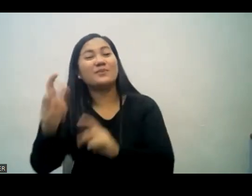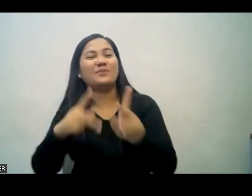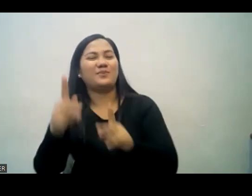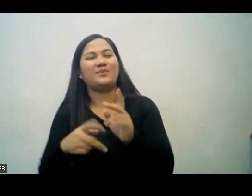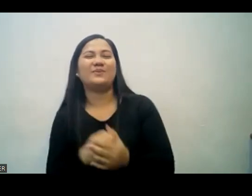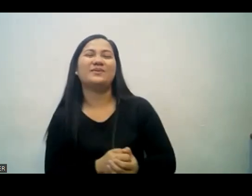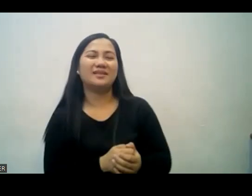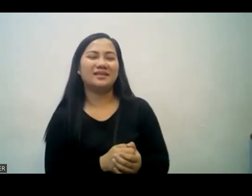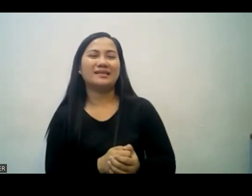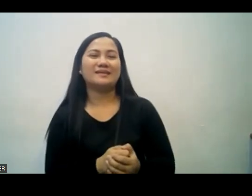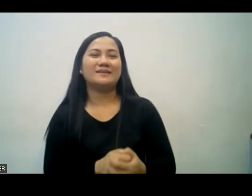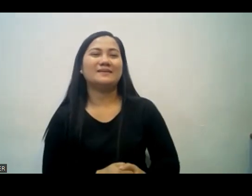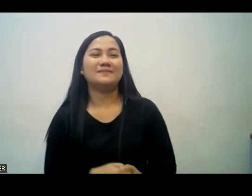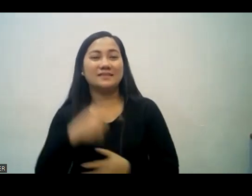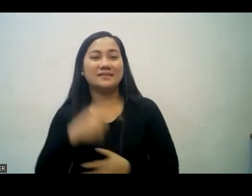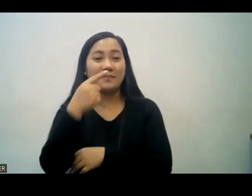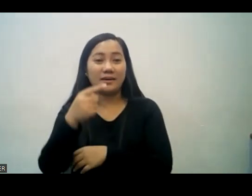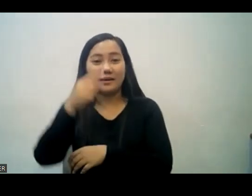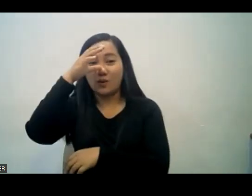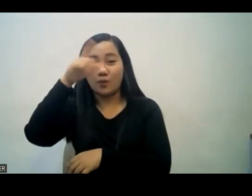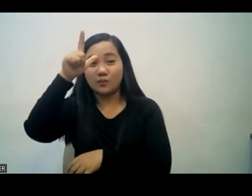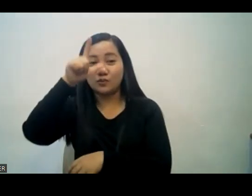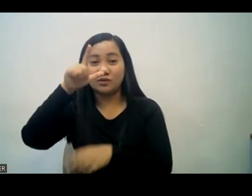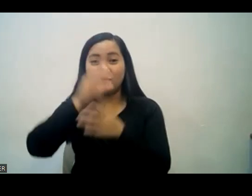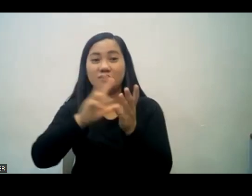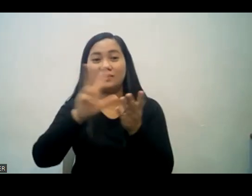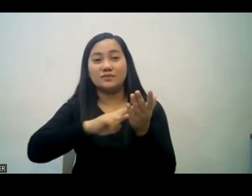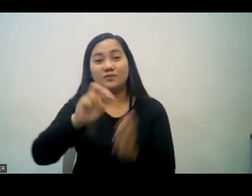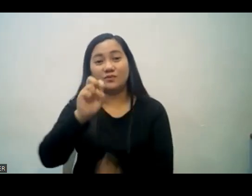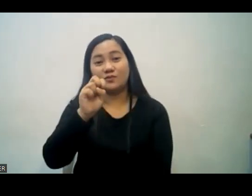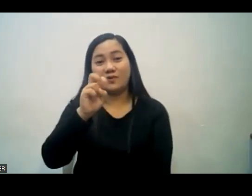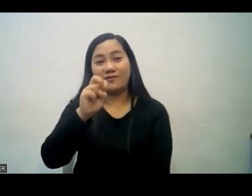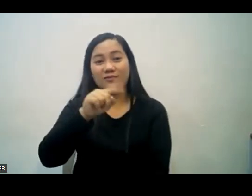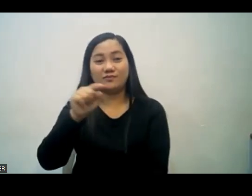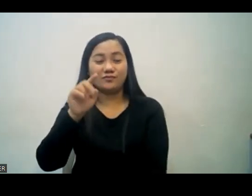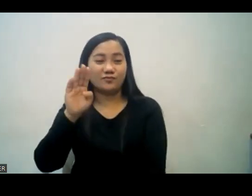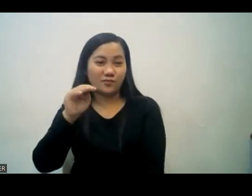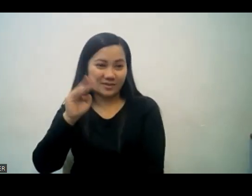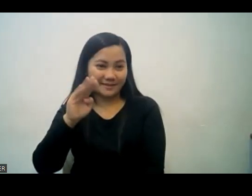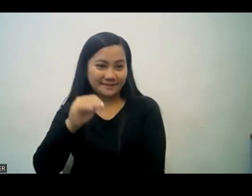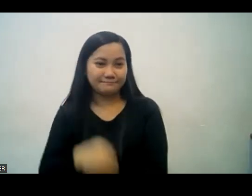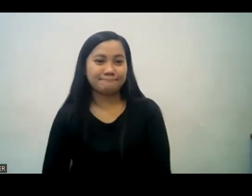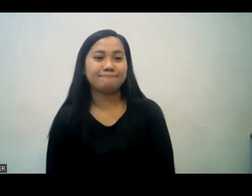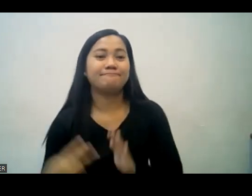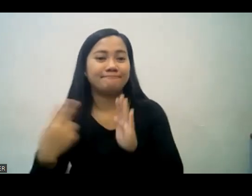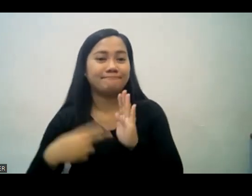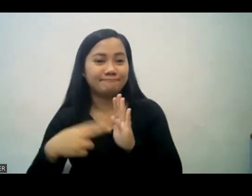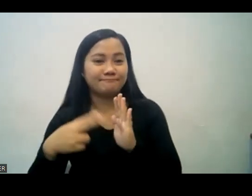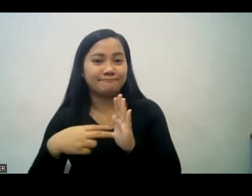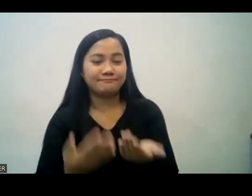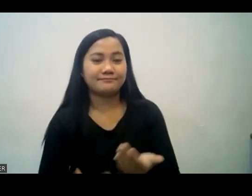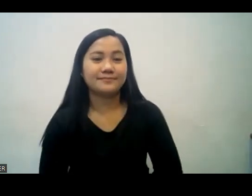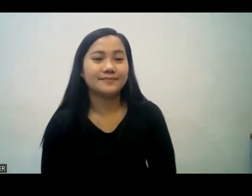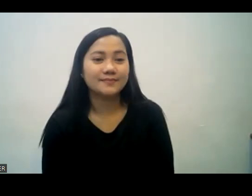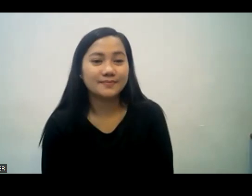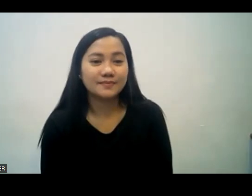bearing with one another and forgiving one another, if anyone has the complaint against another, even as Christ